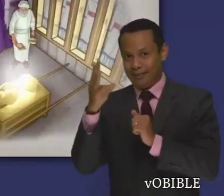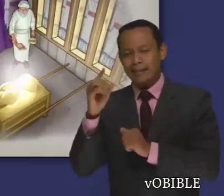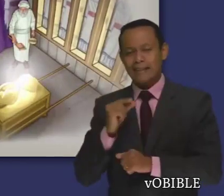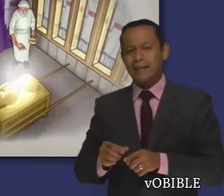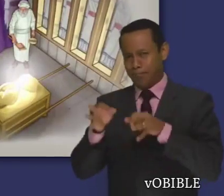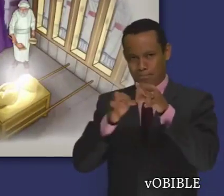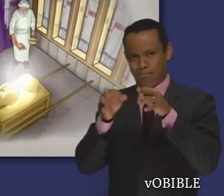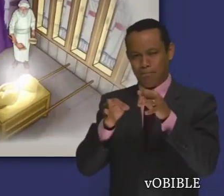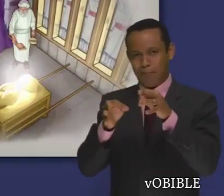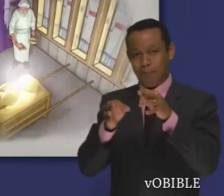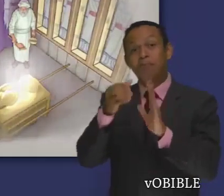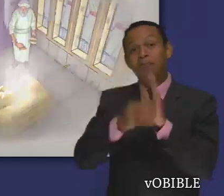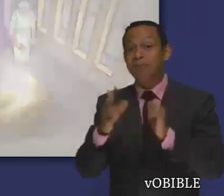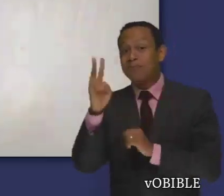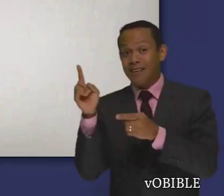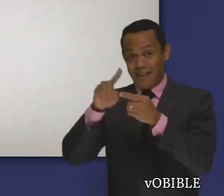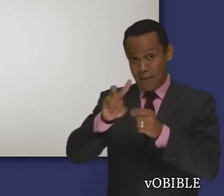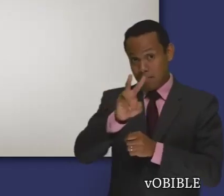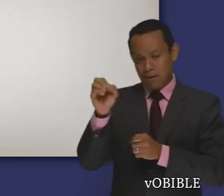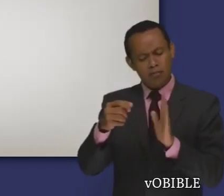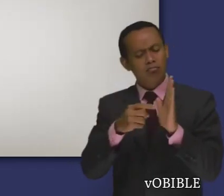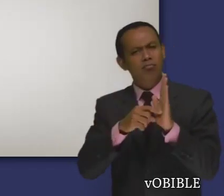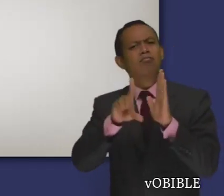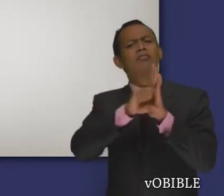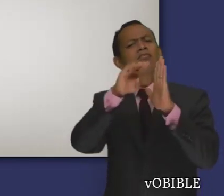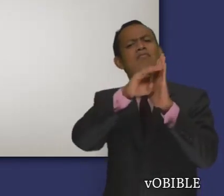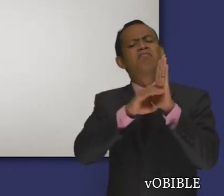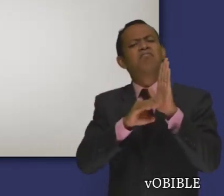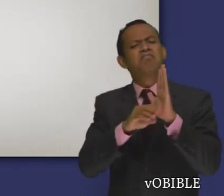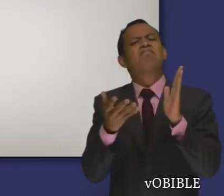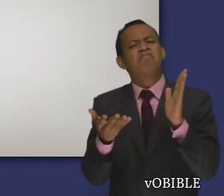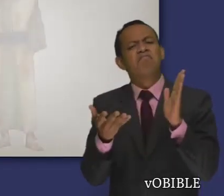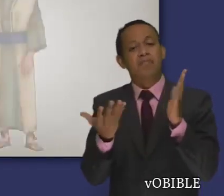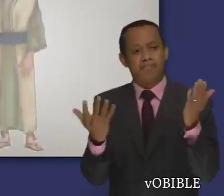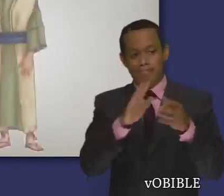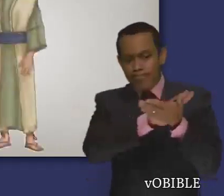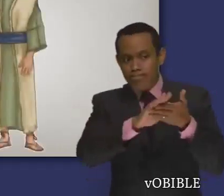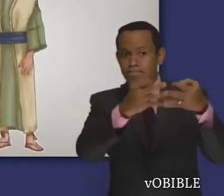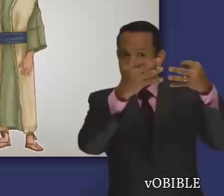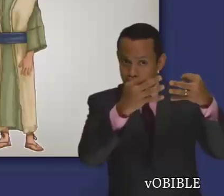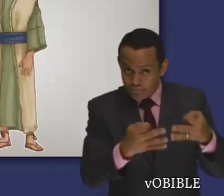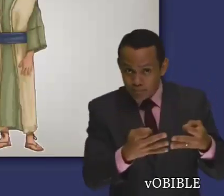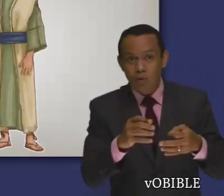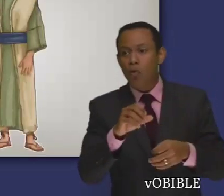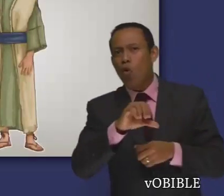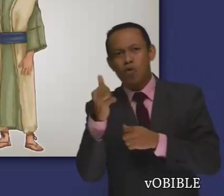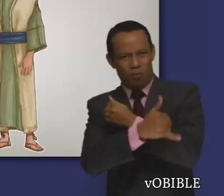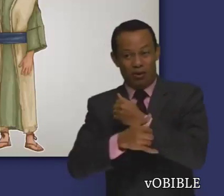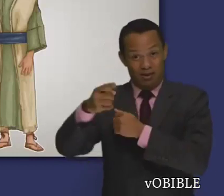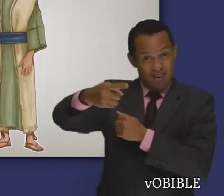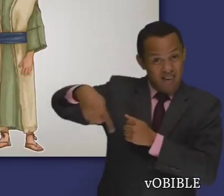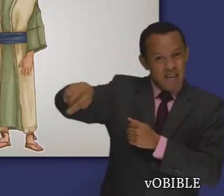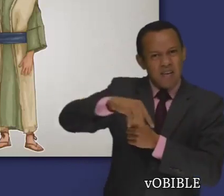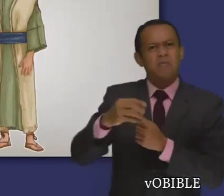para celebrar el día de expiación. Los capítulos 17 a 20 contienen leyes para mantener una conducta